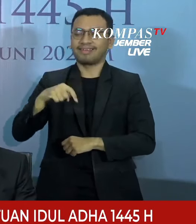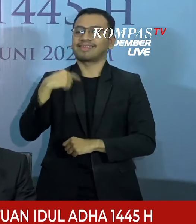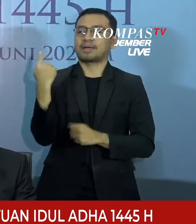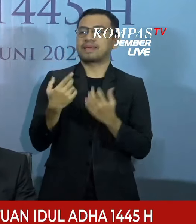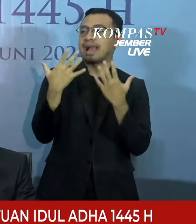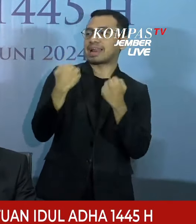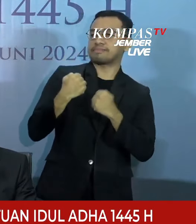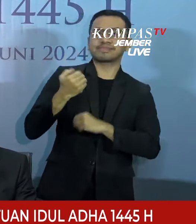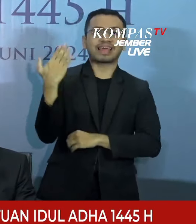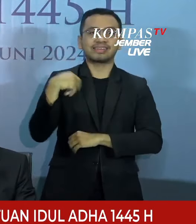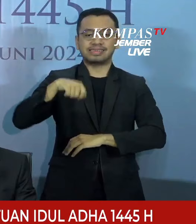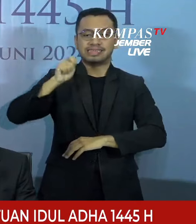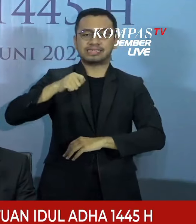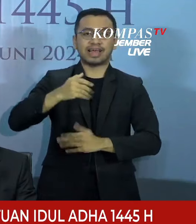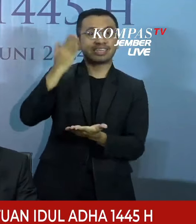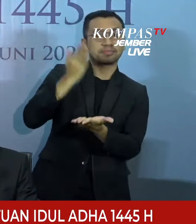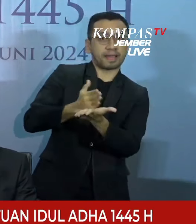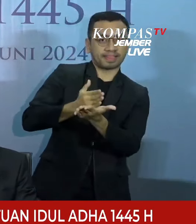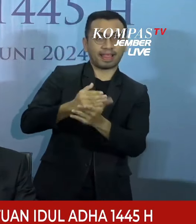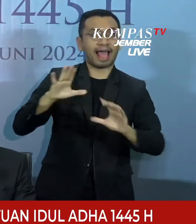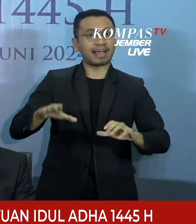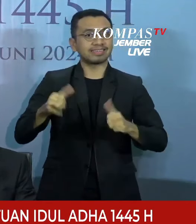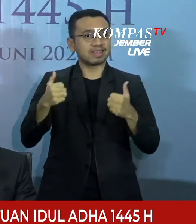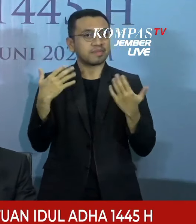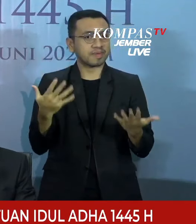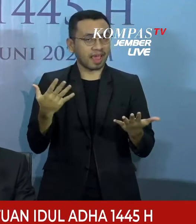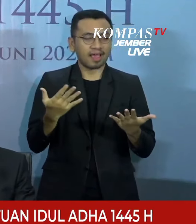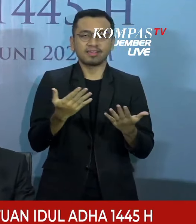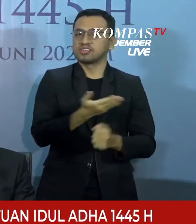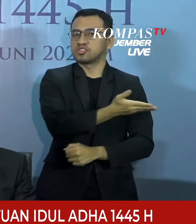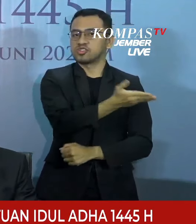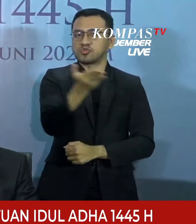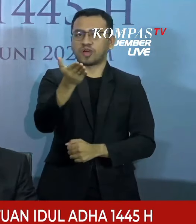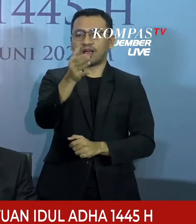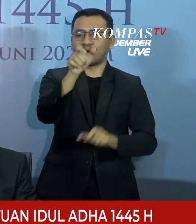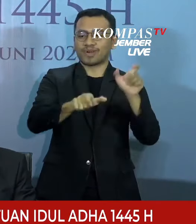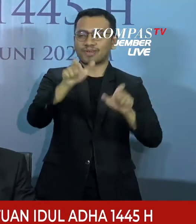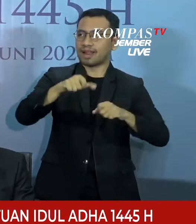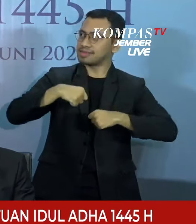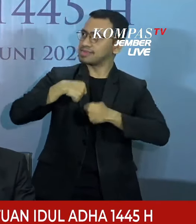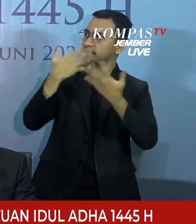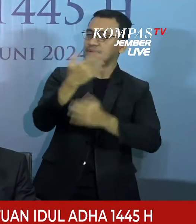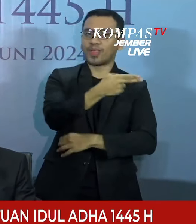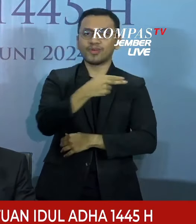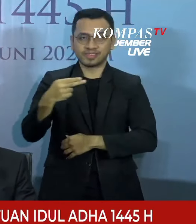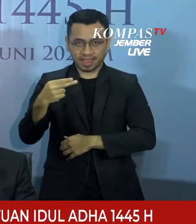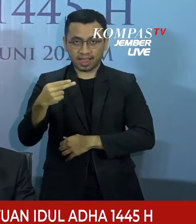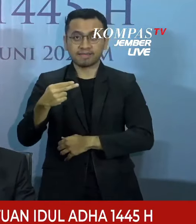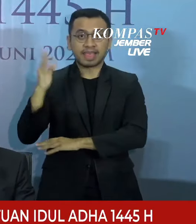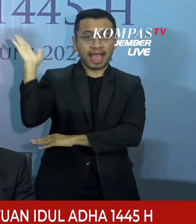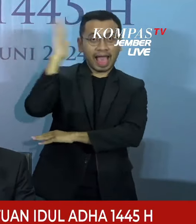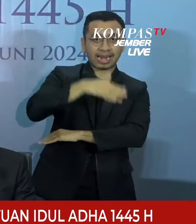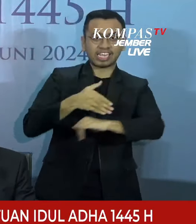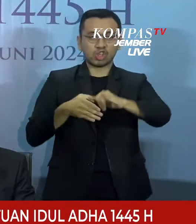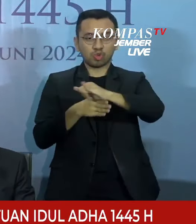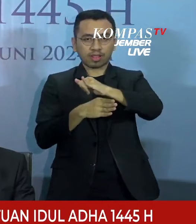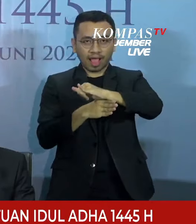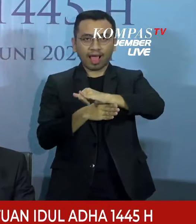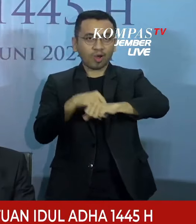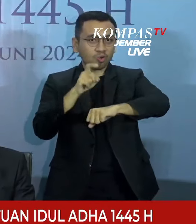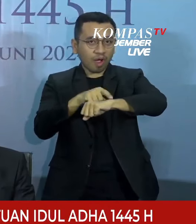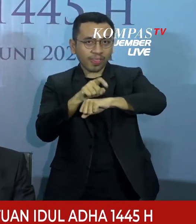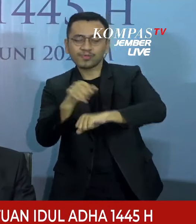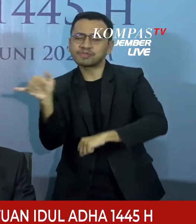hasil sidang isbat ini seluruh umat Islam di Indonesia dapat merayakan Hari Raya Idul Adha bersama-sama.